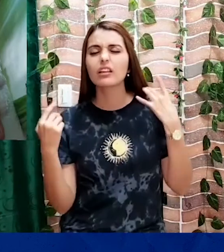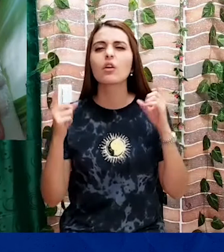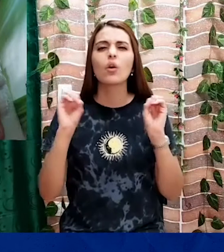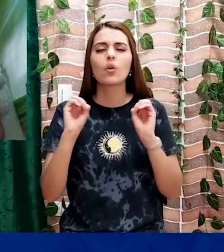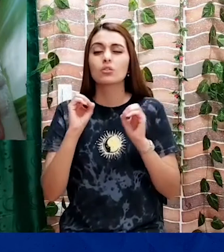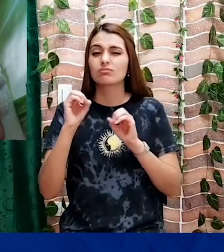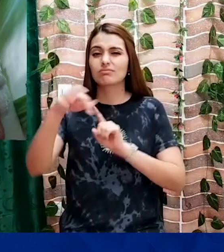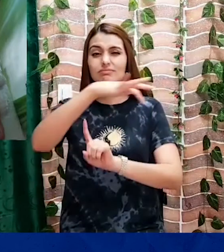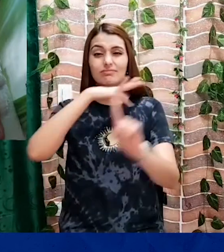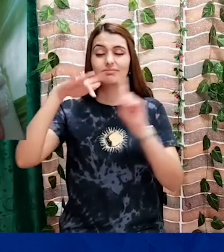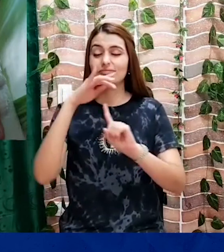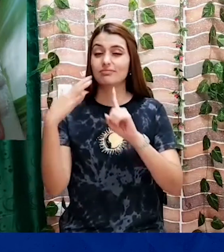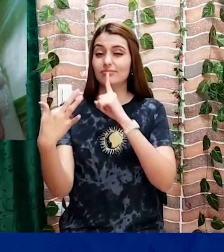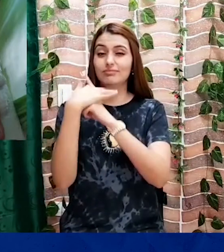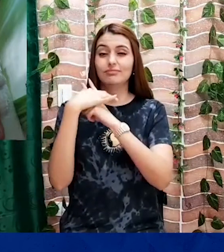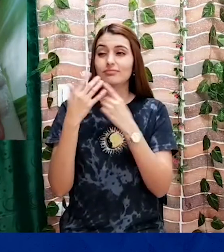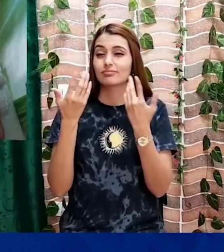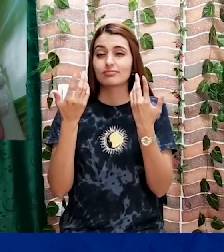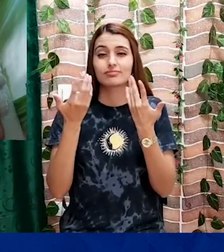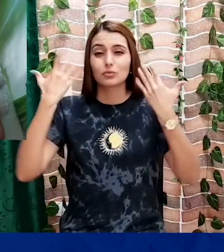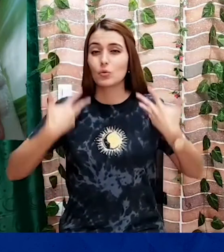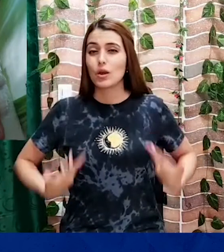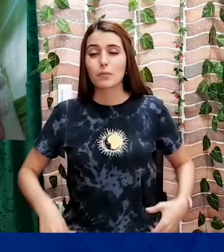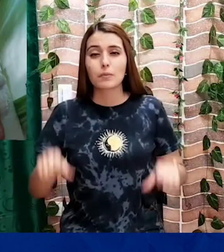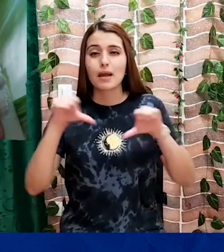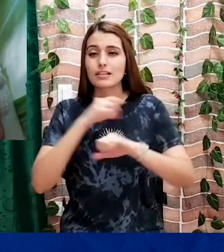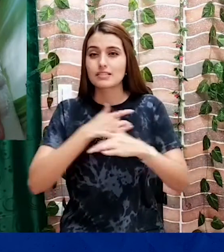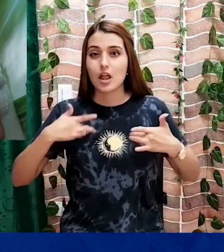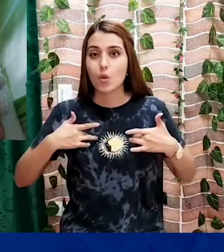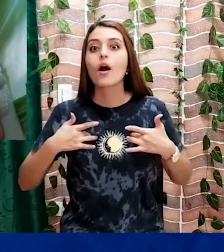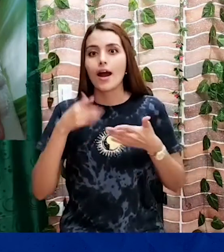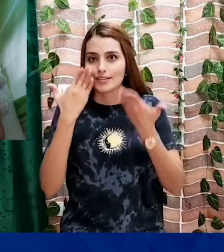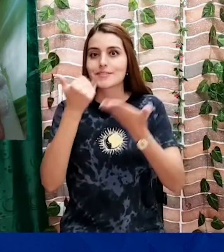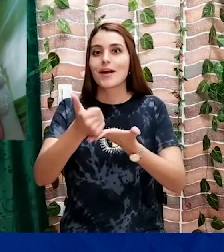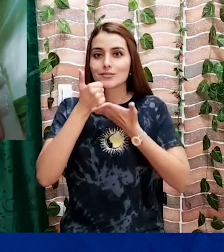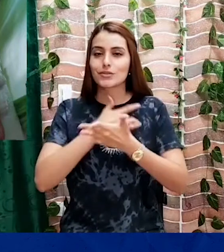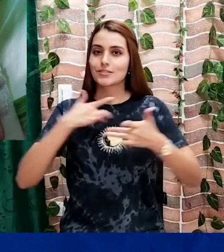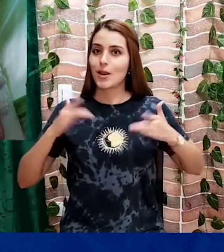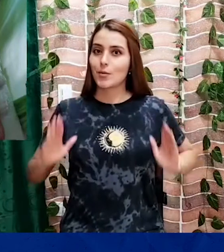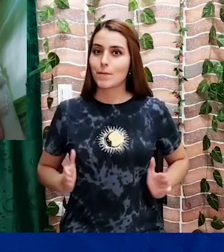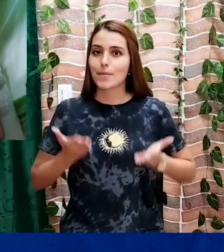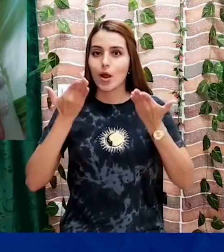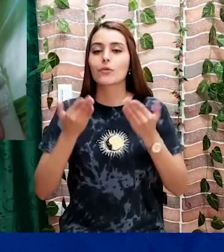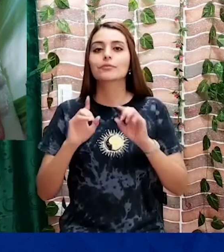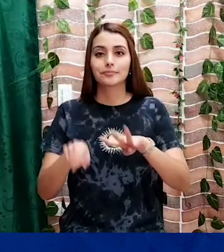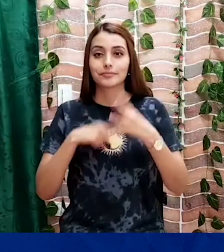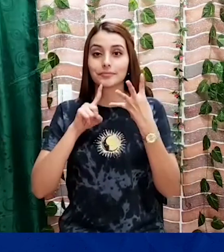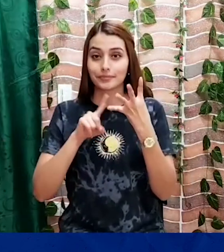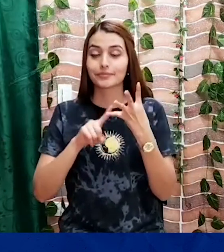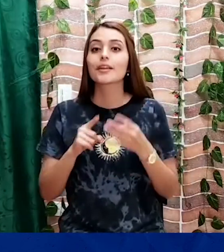estrés y los dolores causados por el trabajo extenuante o las afectaciones en tu salud por el entorno, estos servicios te ayudarán a